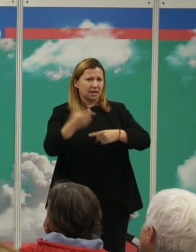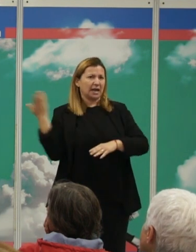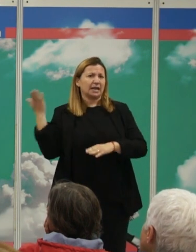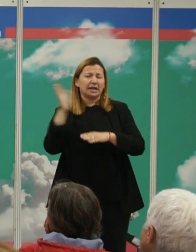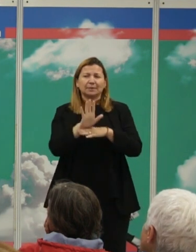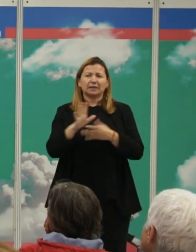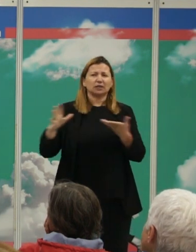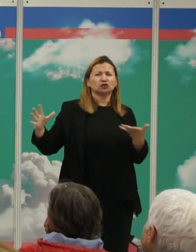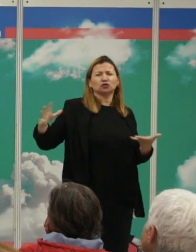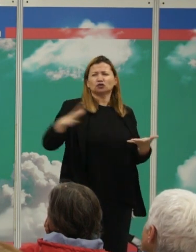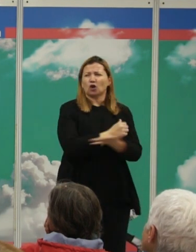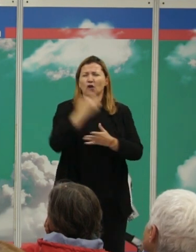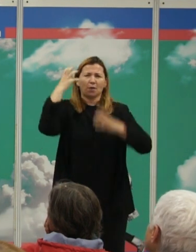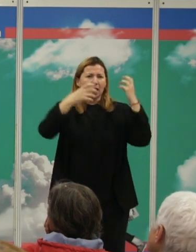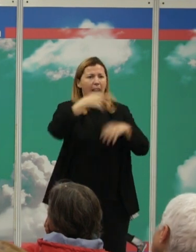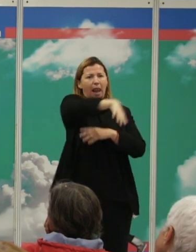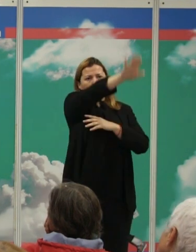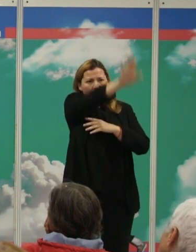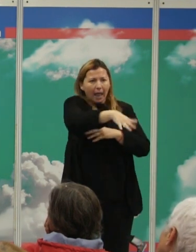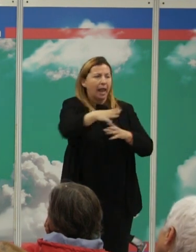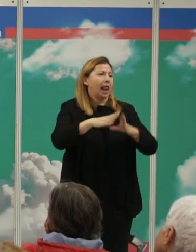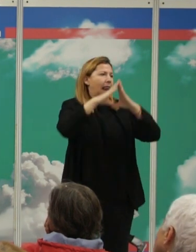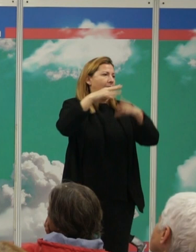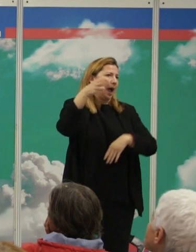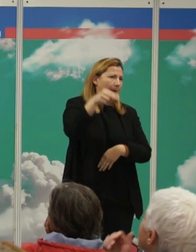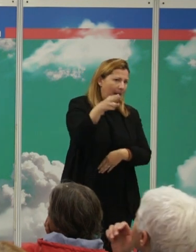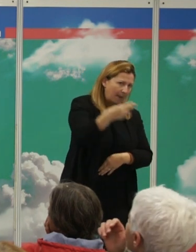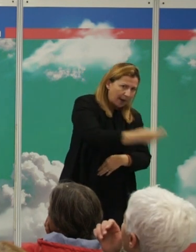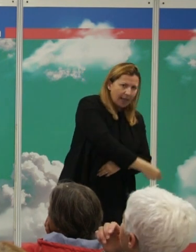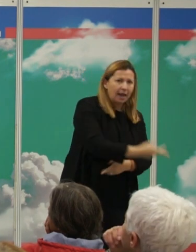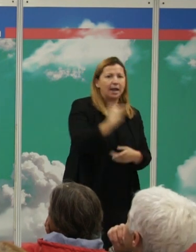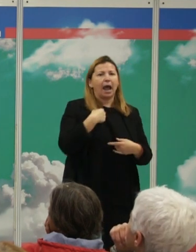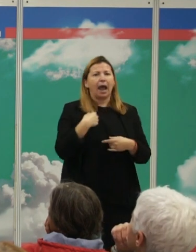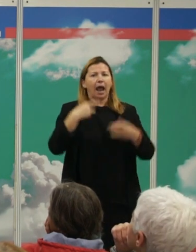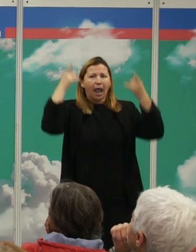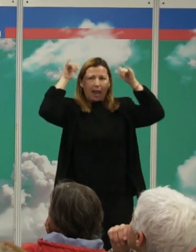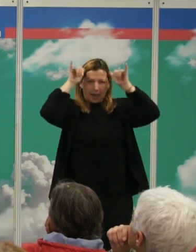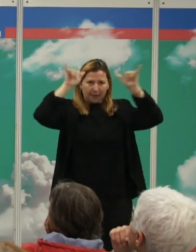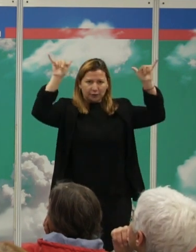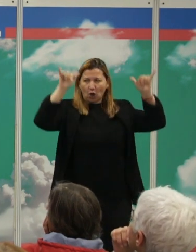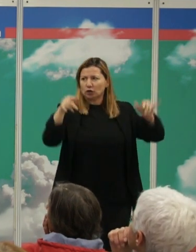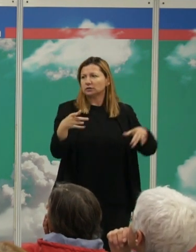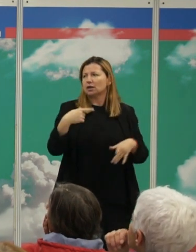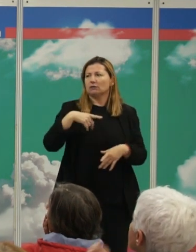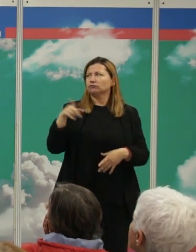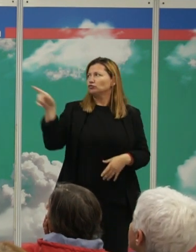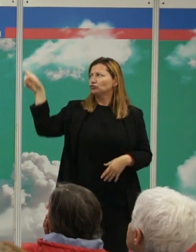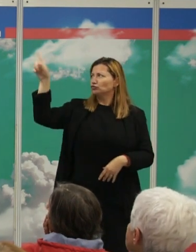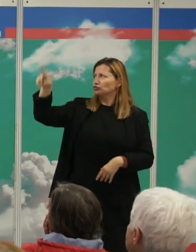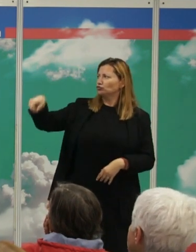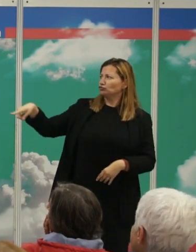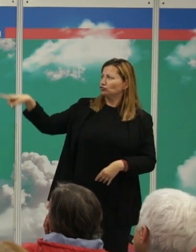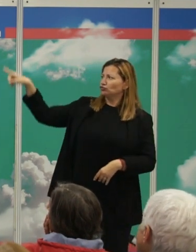todos los mamíferos aquí tenéis el elefante la ballena la jirafa el bisonte cada una de estas de estas siluetas lo que está